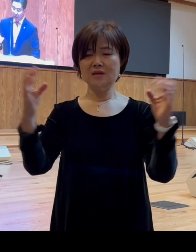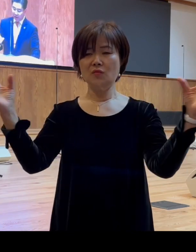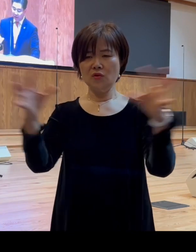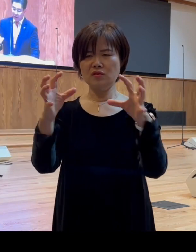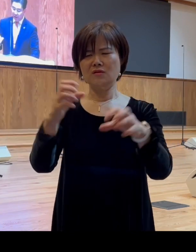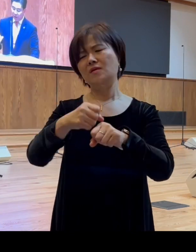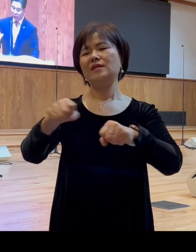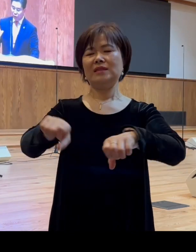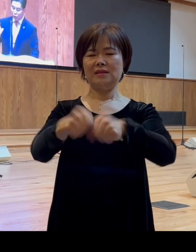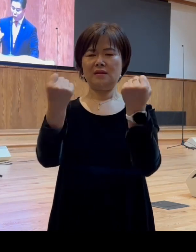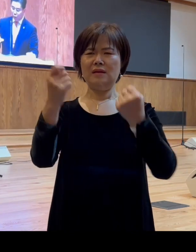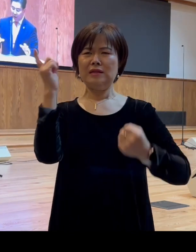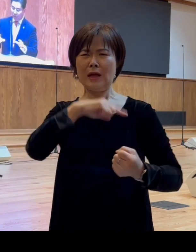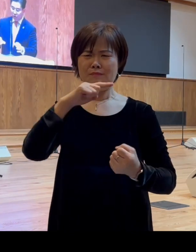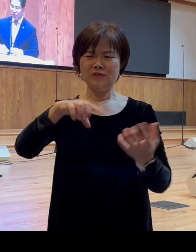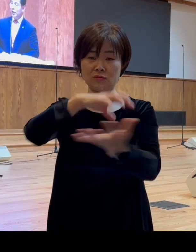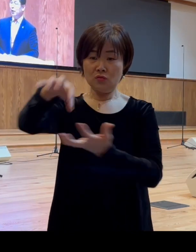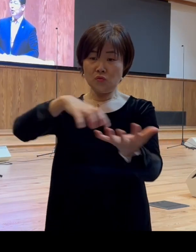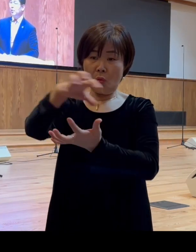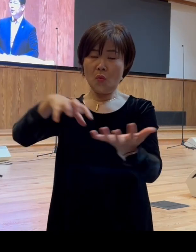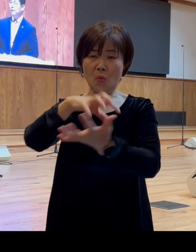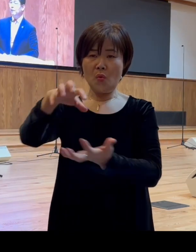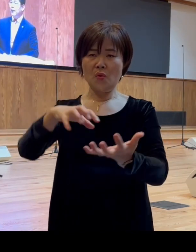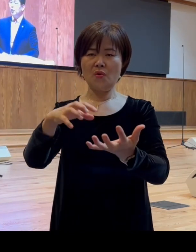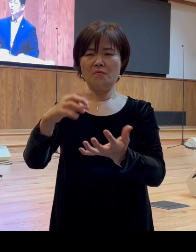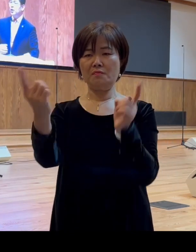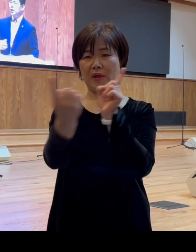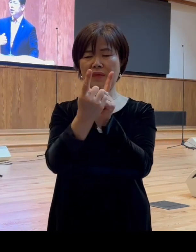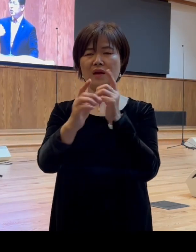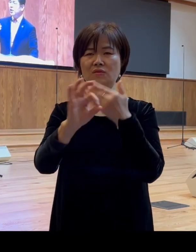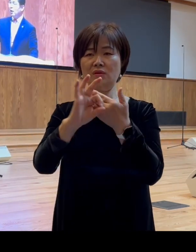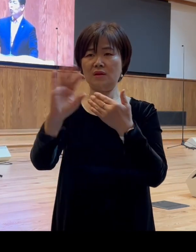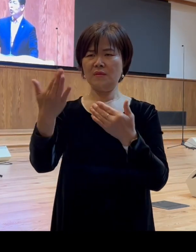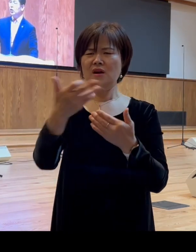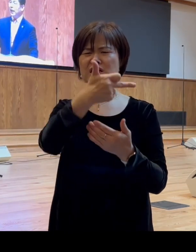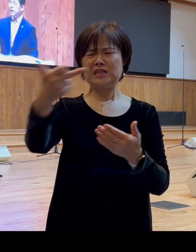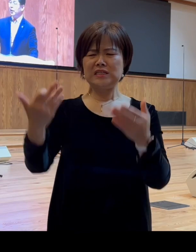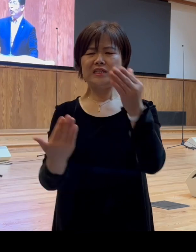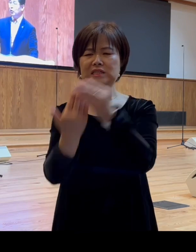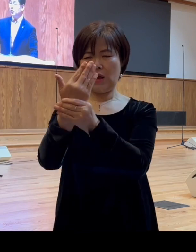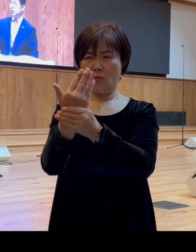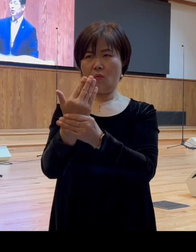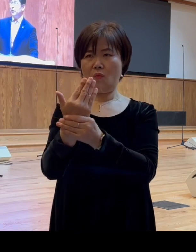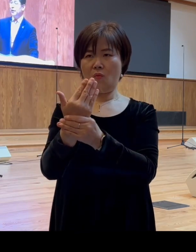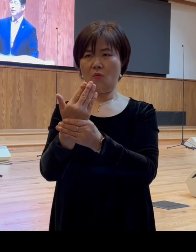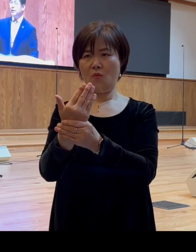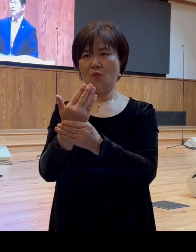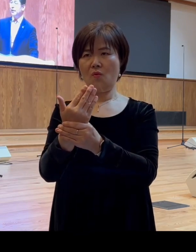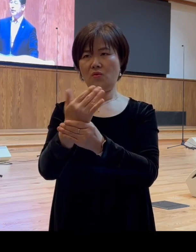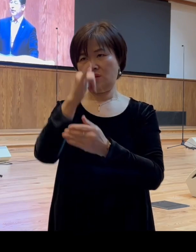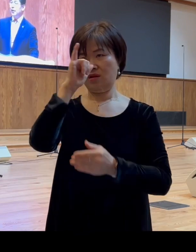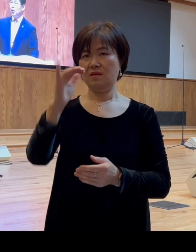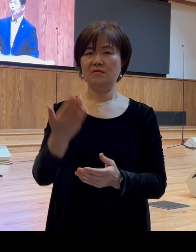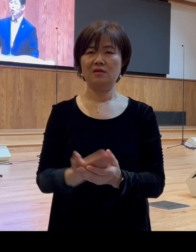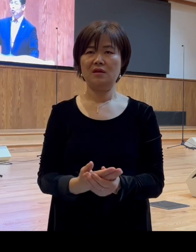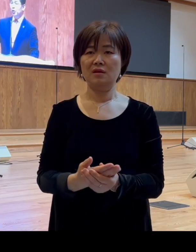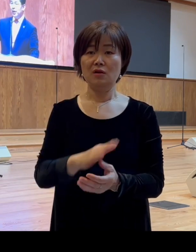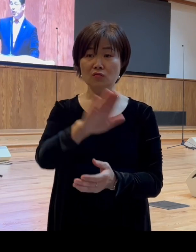어떤 소동에 편승하게 되면 그럼 큰 사고를 낳게 되어 있습니다 그럼 우리 주변에 일어나는